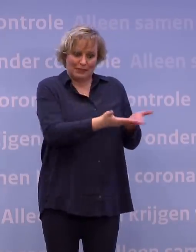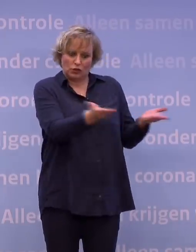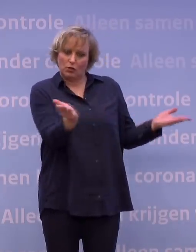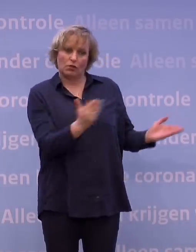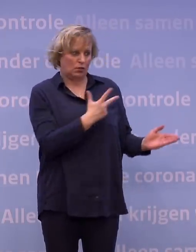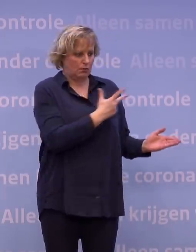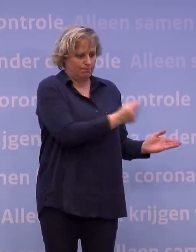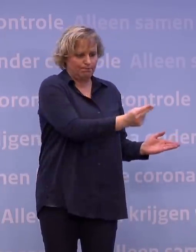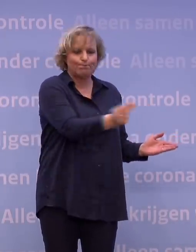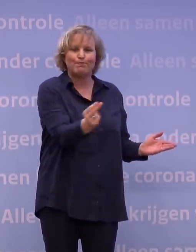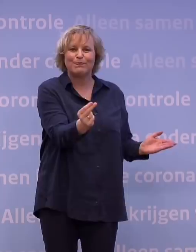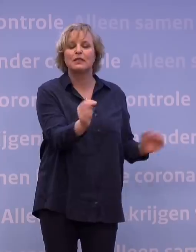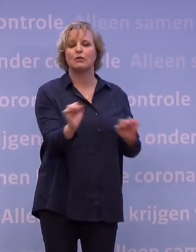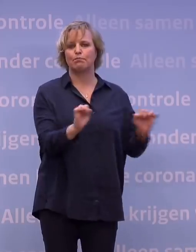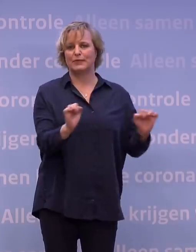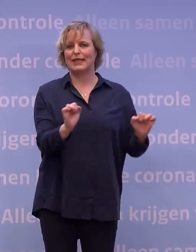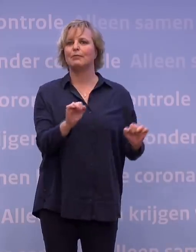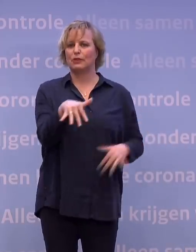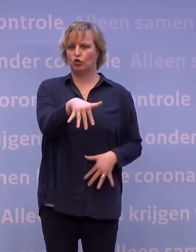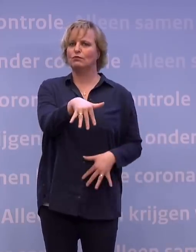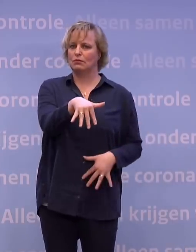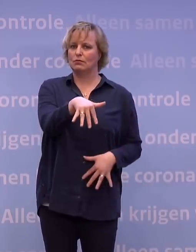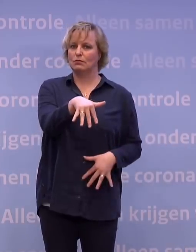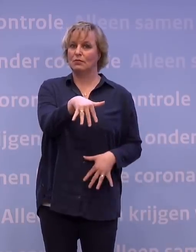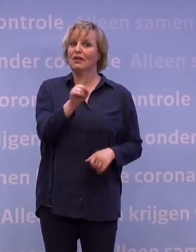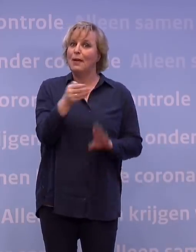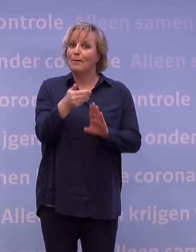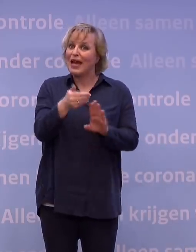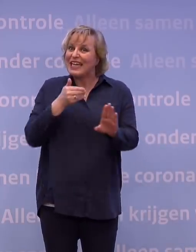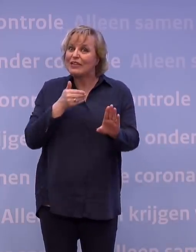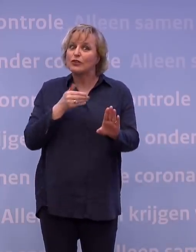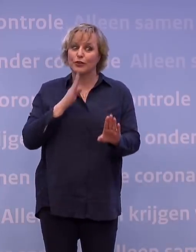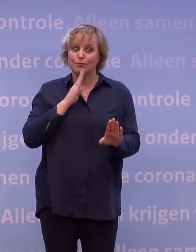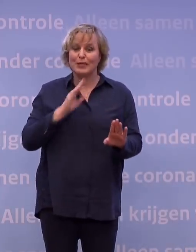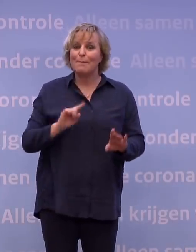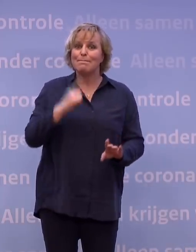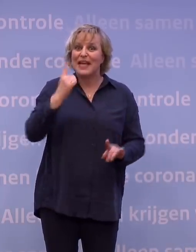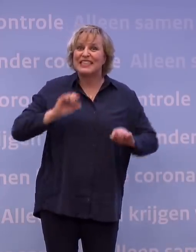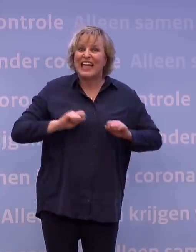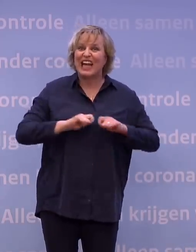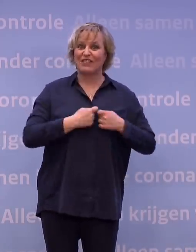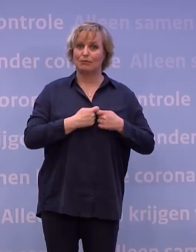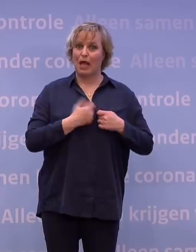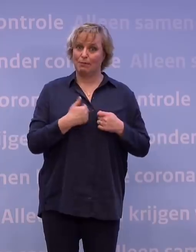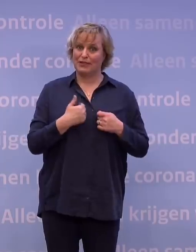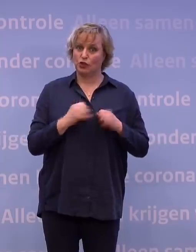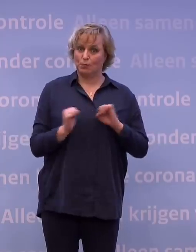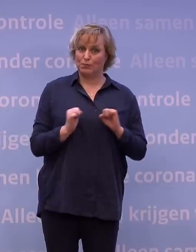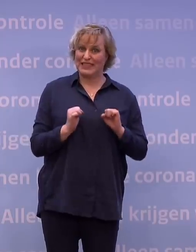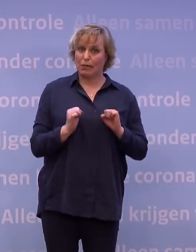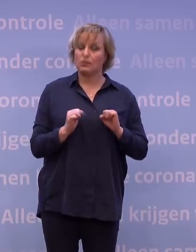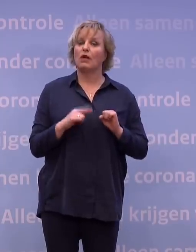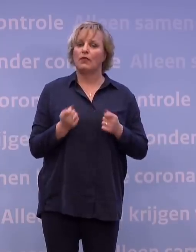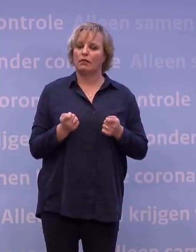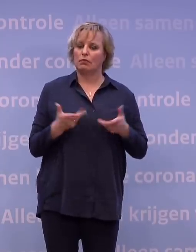pas dan zijn we echt beschermd. Maar eerder al, als de meest kwetsbare mensen beschermd zijn, is er ruimte om weer meer